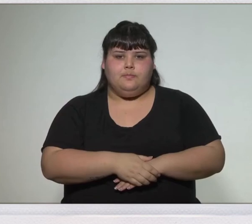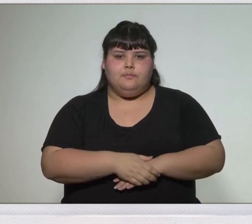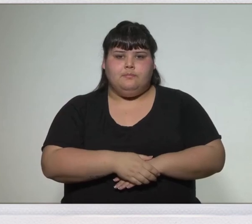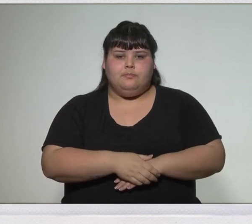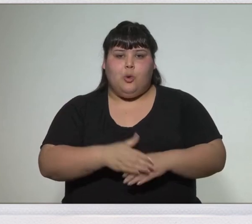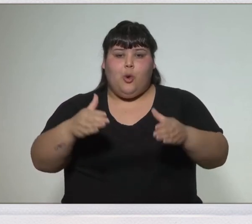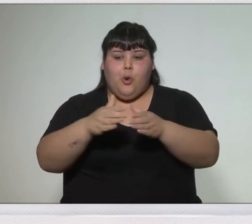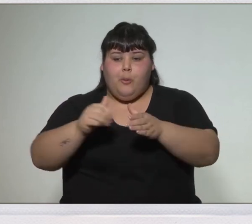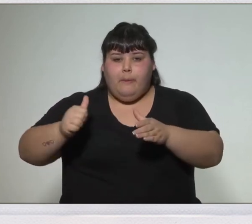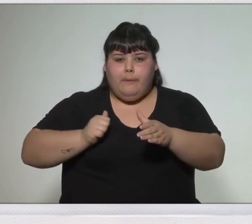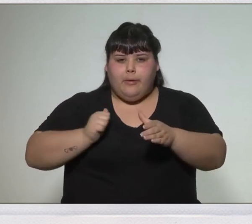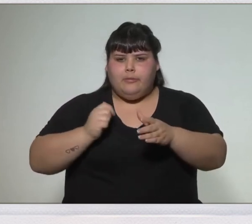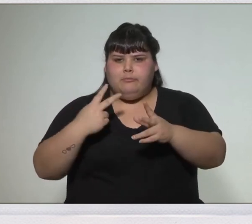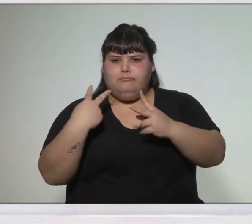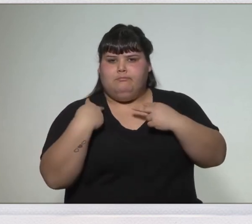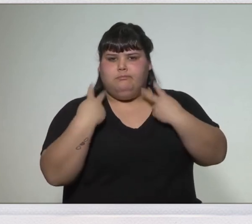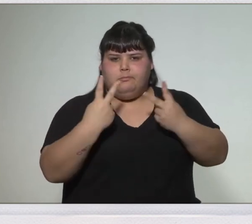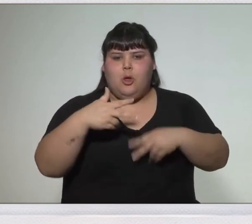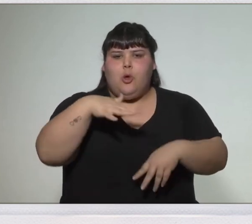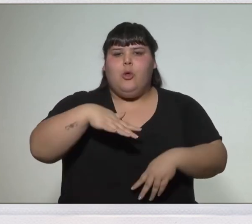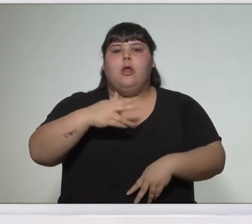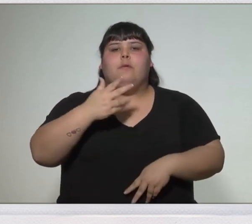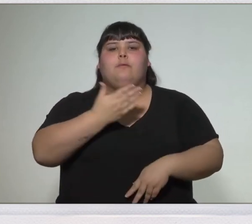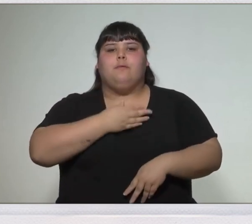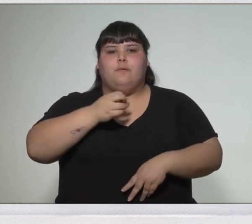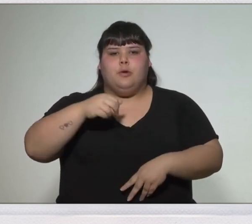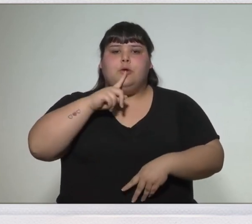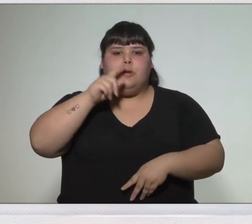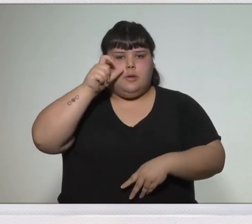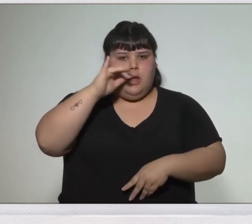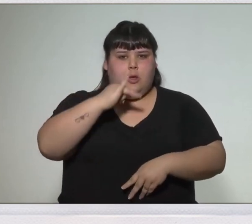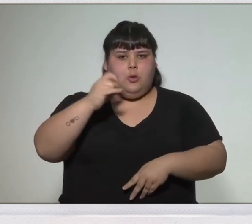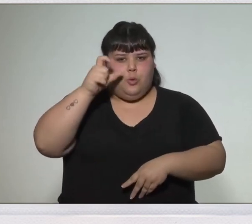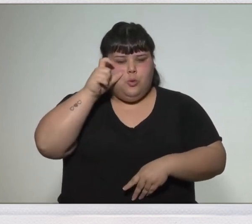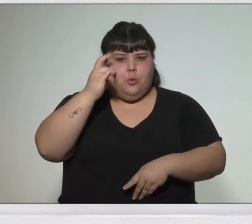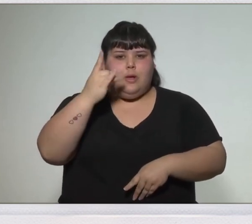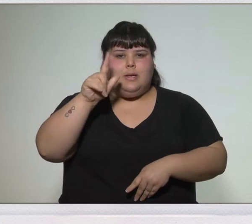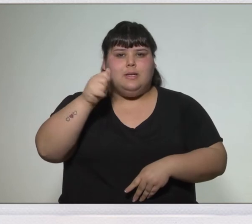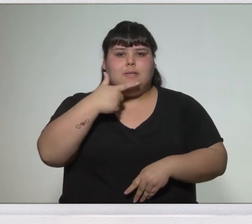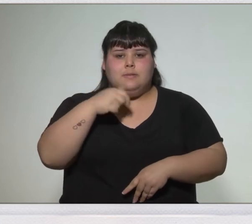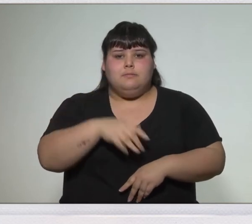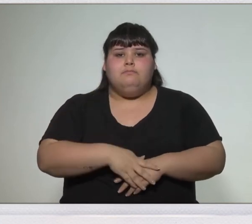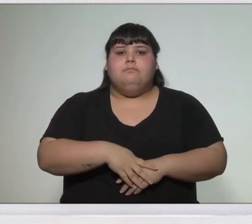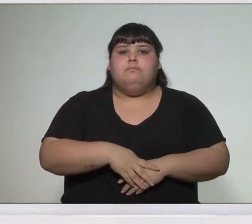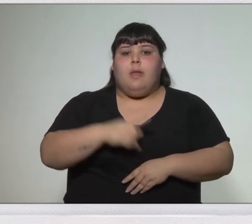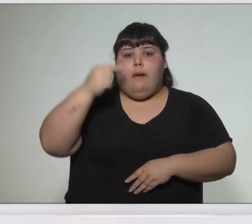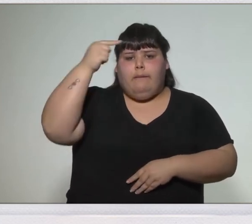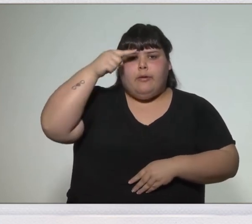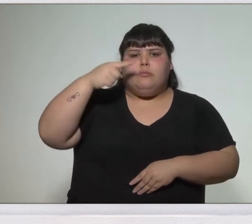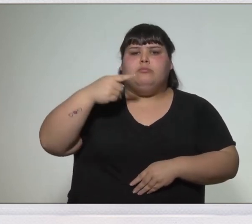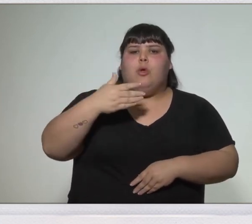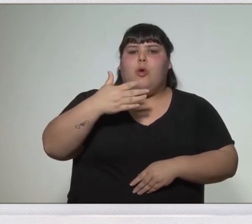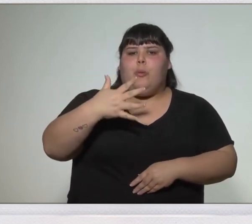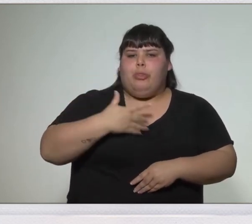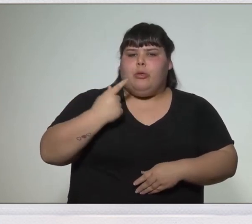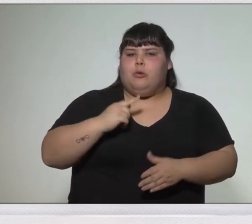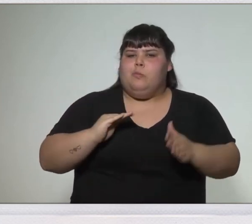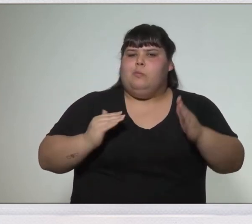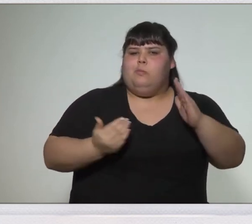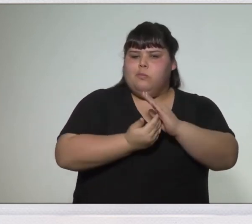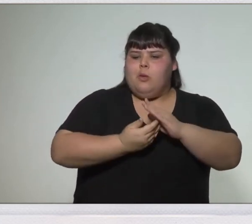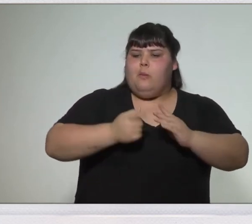Motín de Fontesuelas. Alvear, como nuevo director supremo, envía